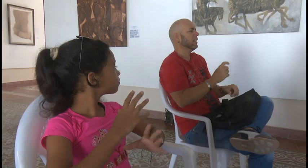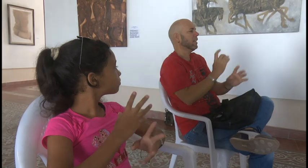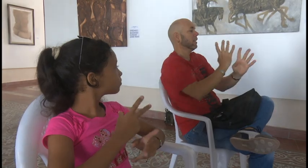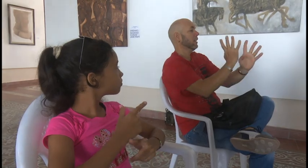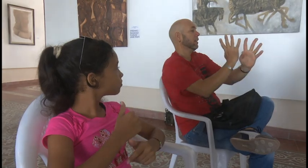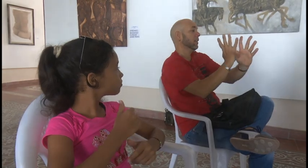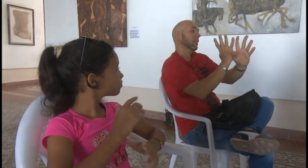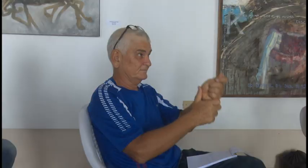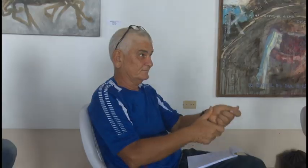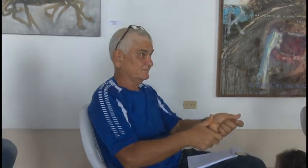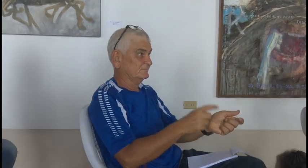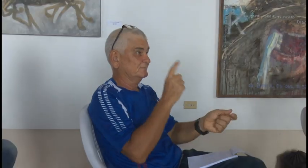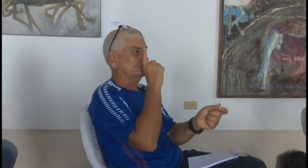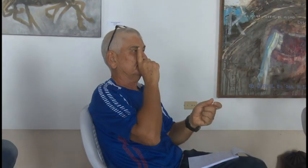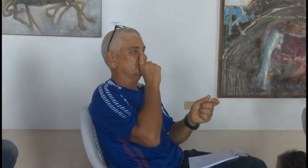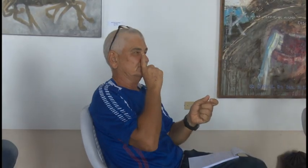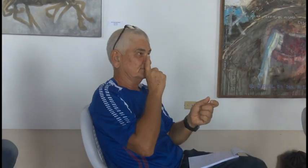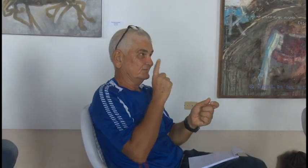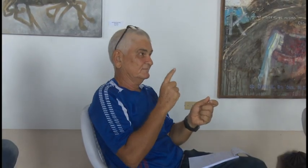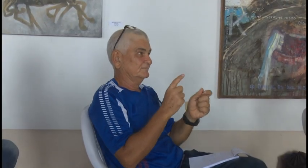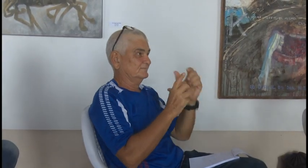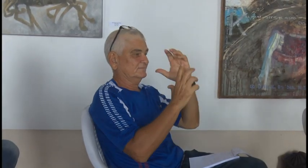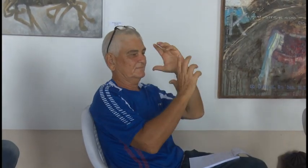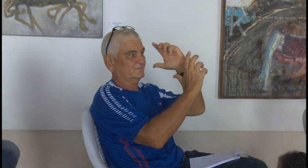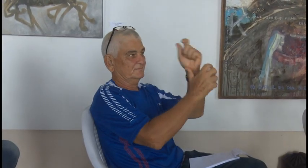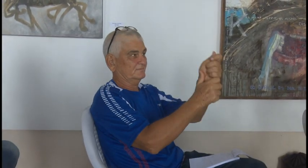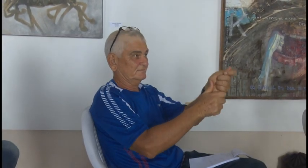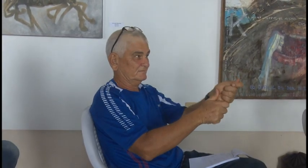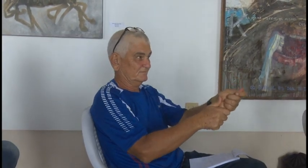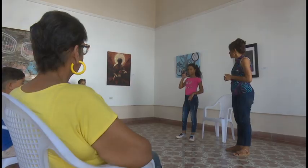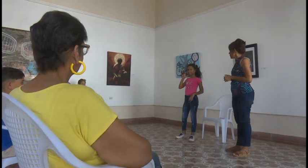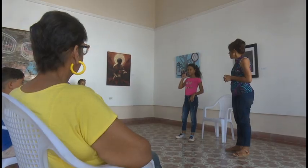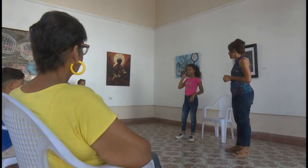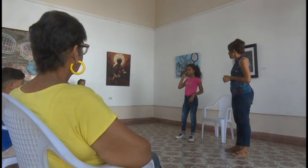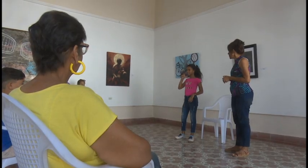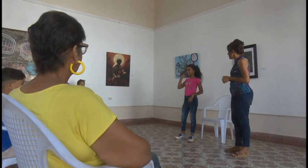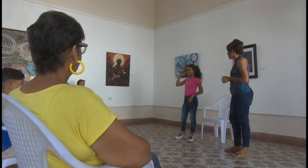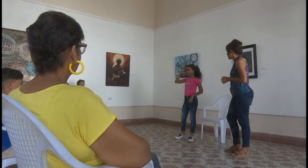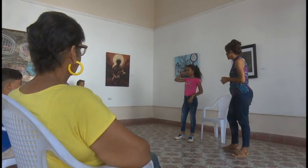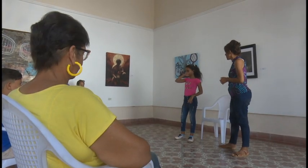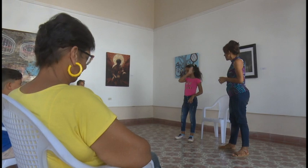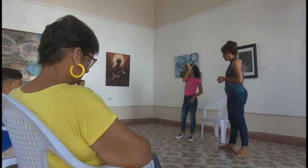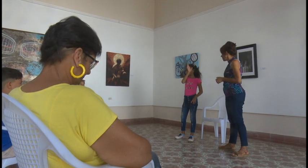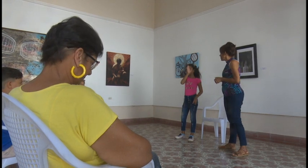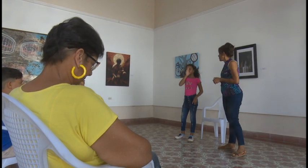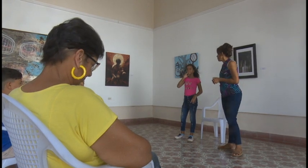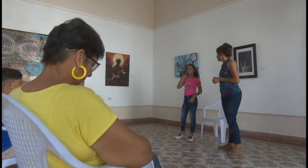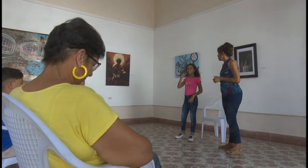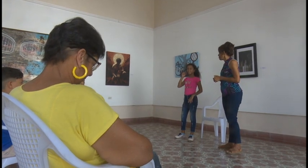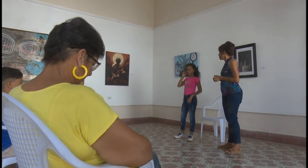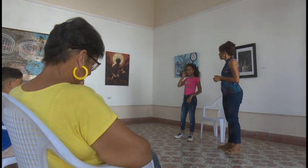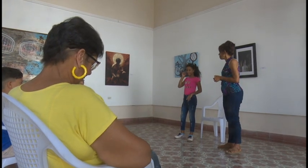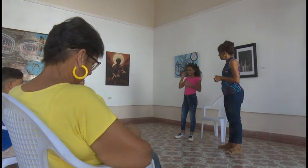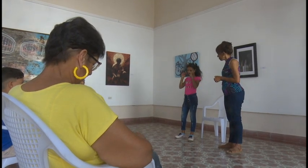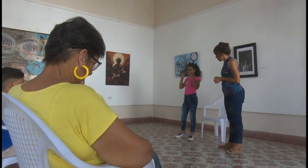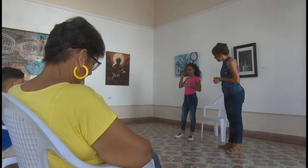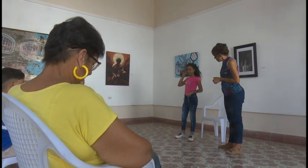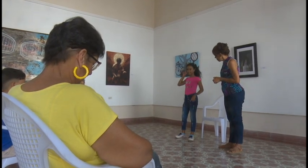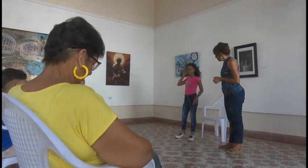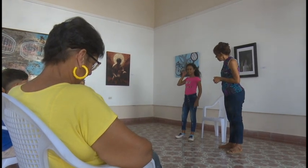aprendizaje. Las clases se imparten en la galería dos columnas perteneciente a la sede granmense de la Unión de Escritores y Artistas de Cuba,